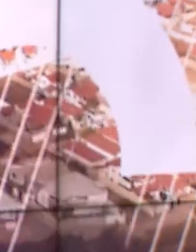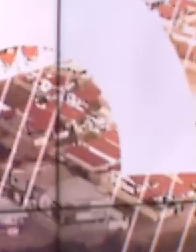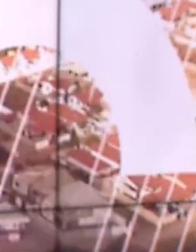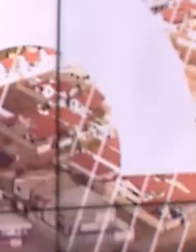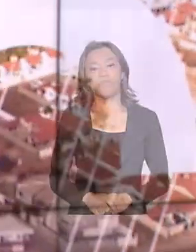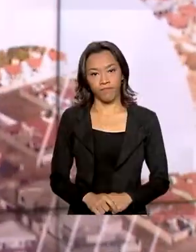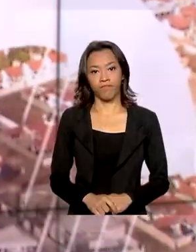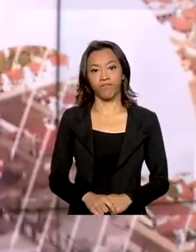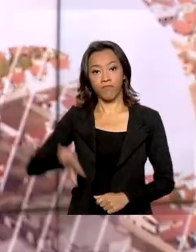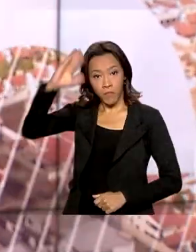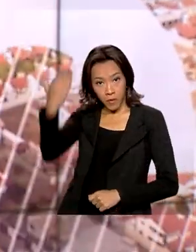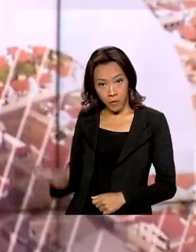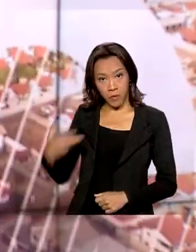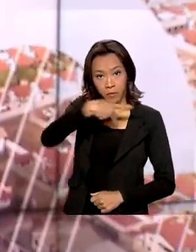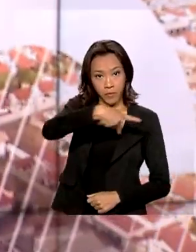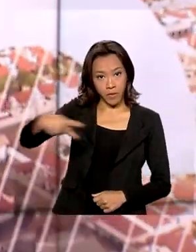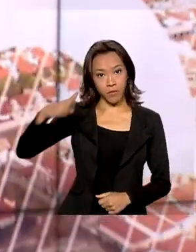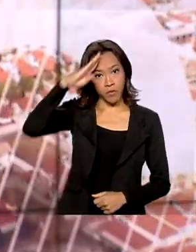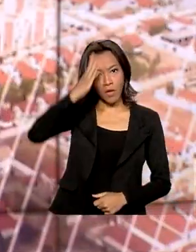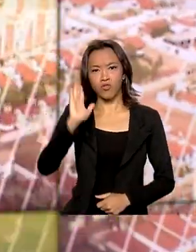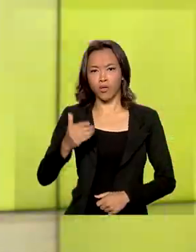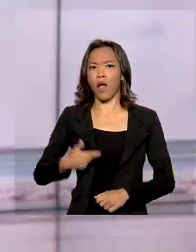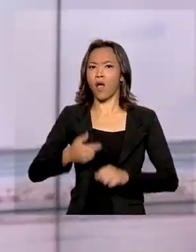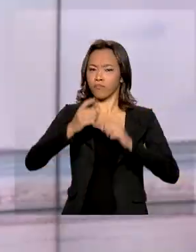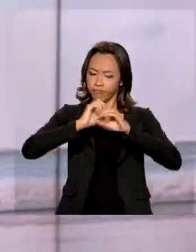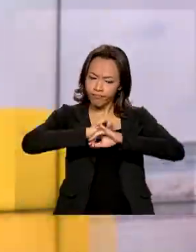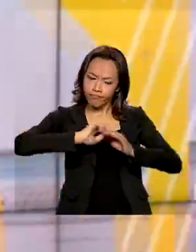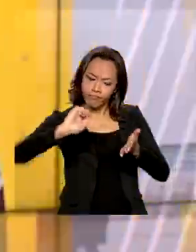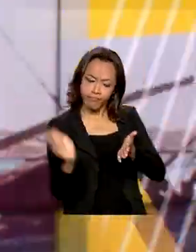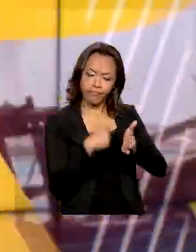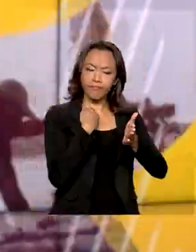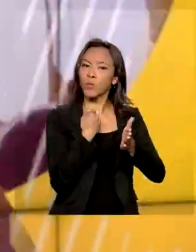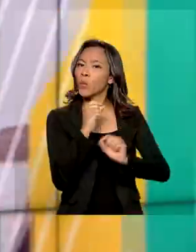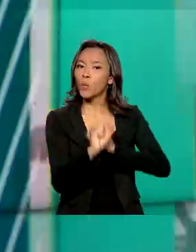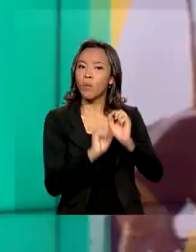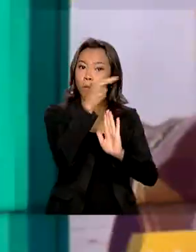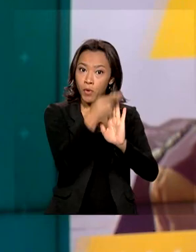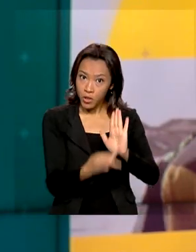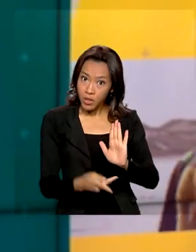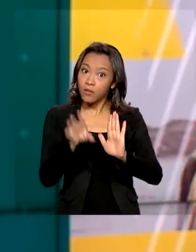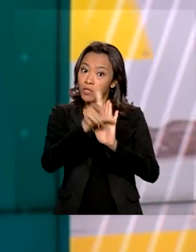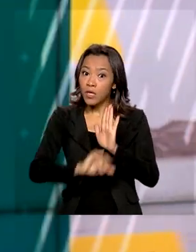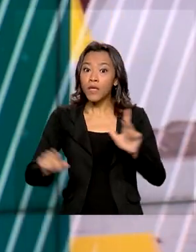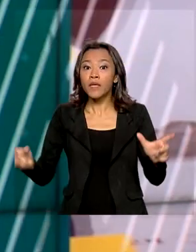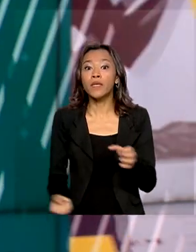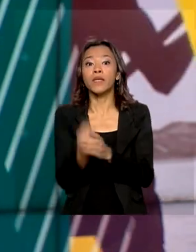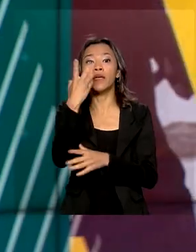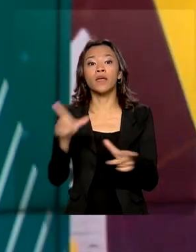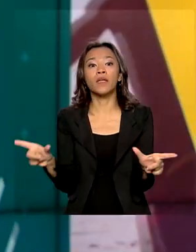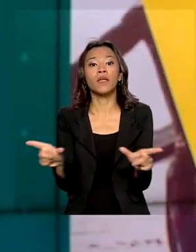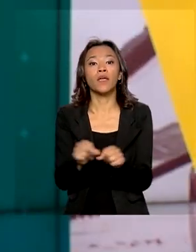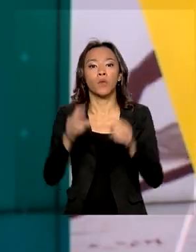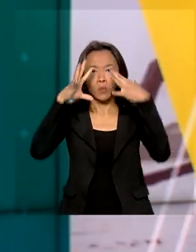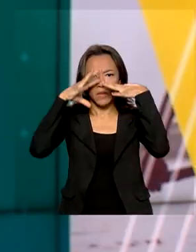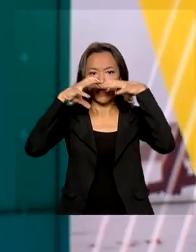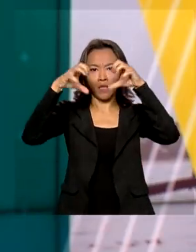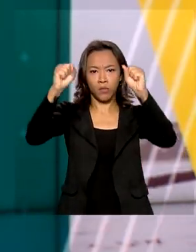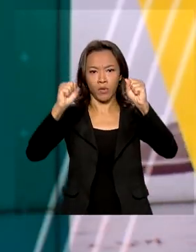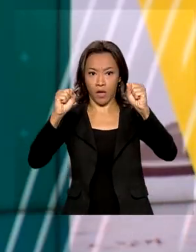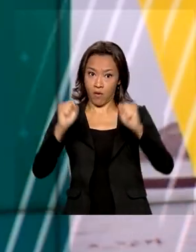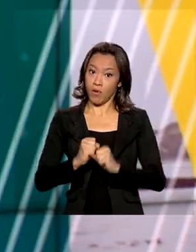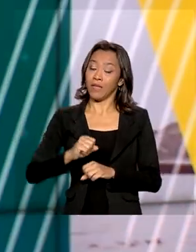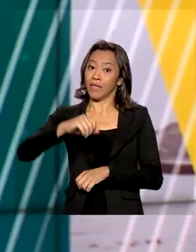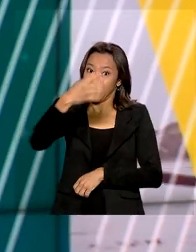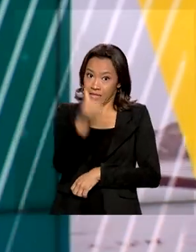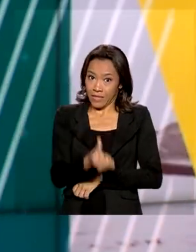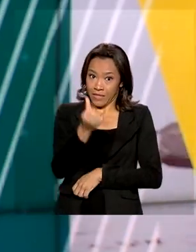E o presidente Jair Bolsonaro sancionou o projeto de lei que cria o Tribunal Regional Federal da Sexta Região, com sede em Minas Gerais.